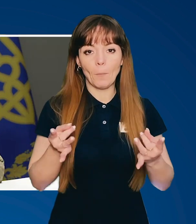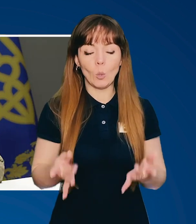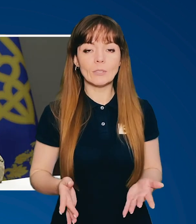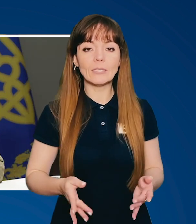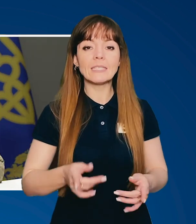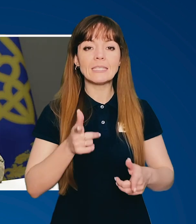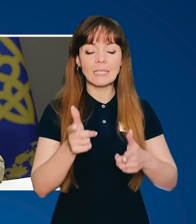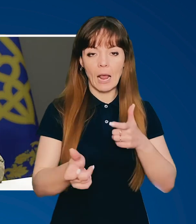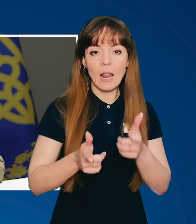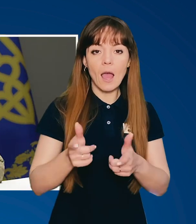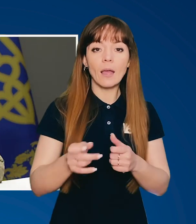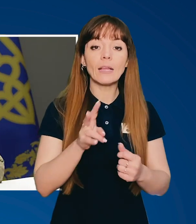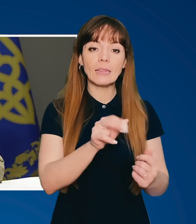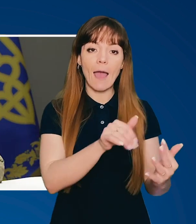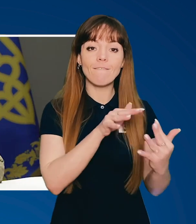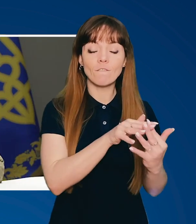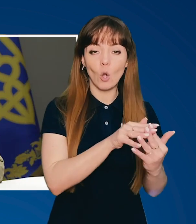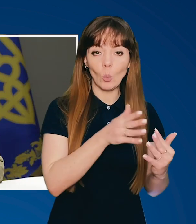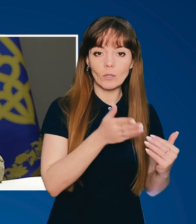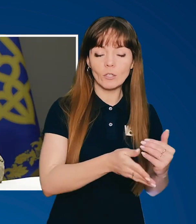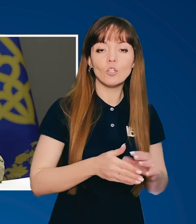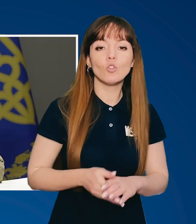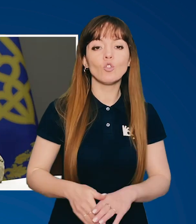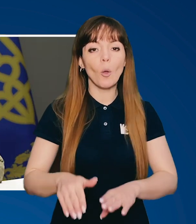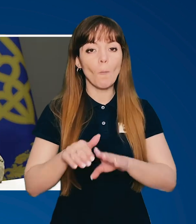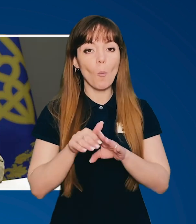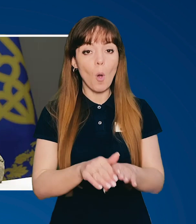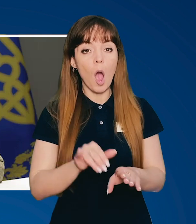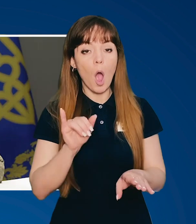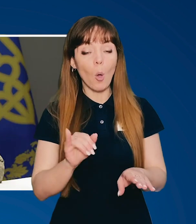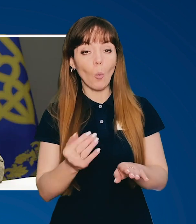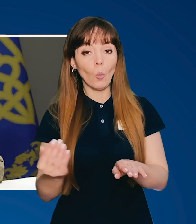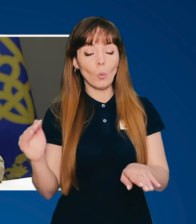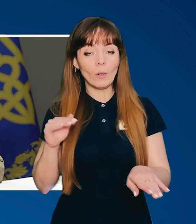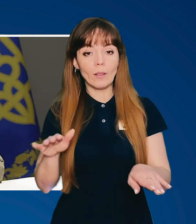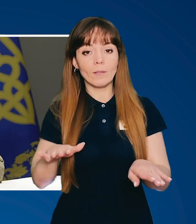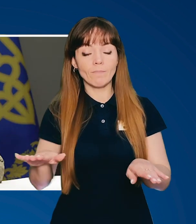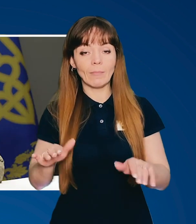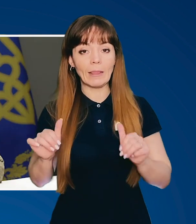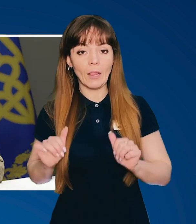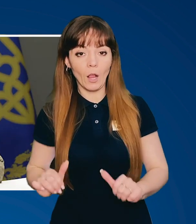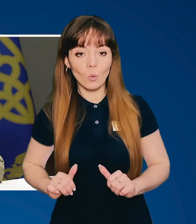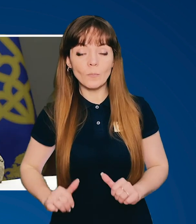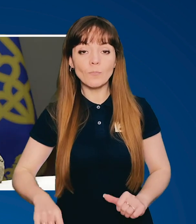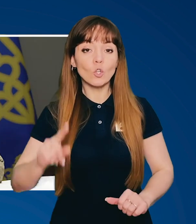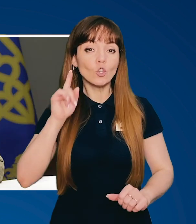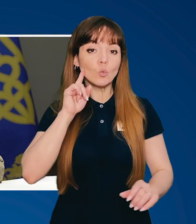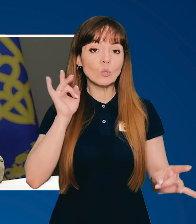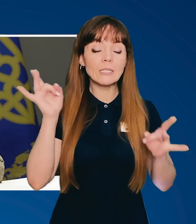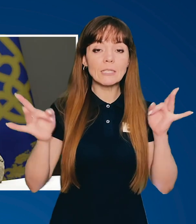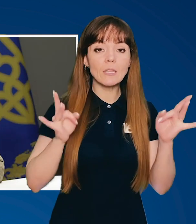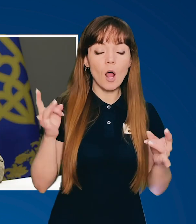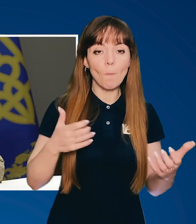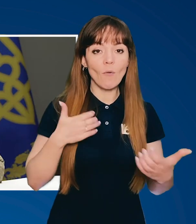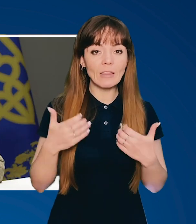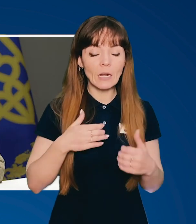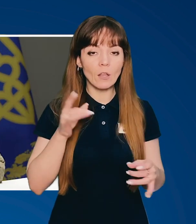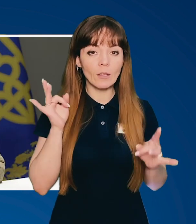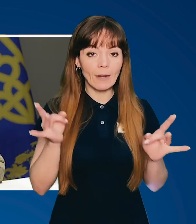та прості. Стріляй на фронті, допомагай у тилу. Чуєш сигнал повітряної тривоги,